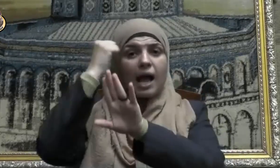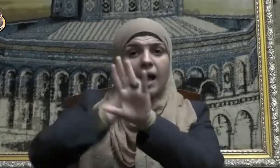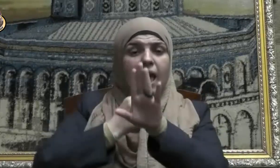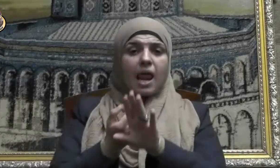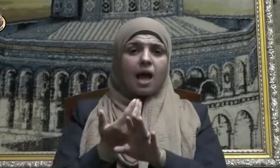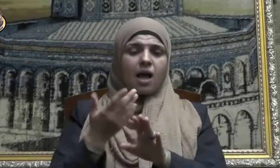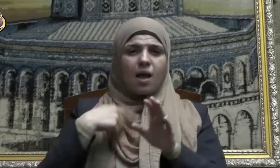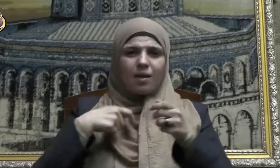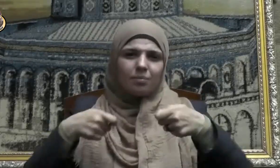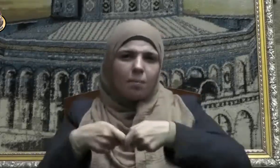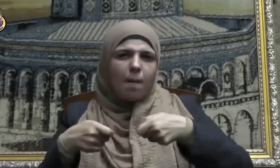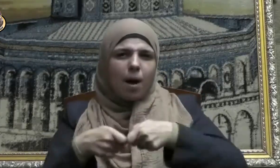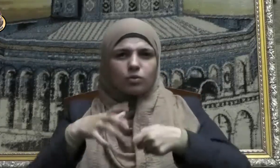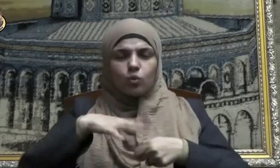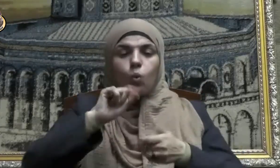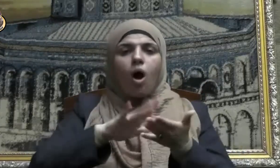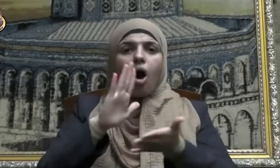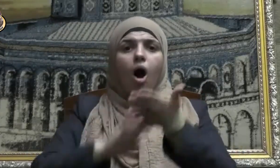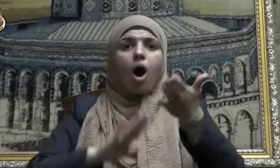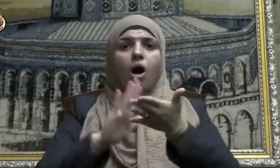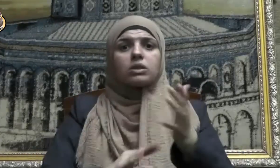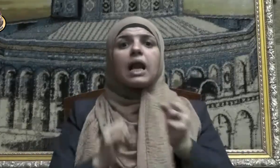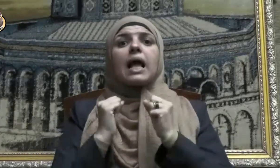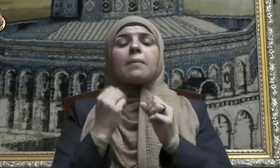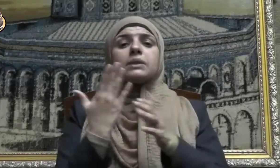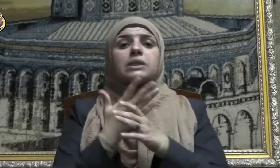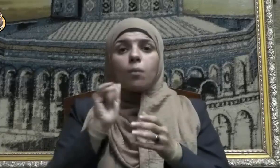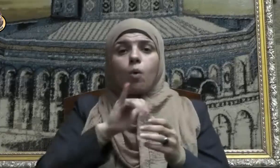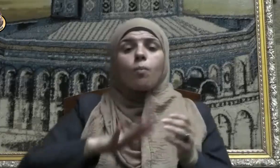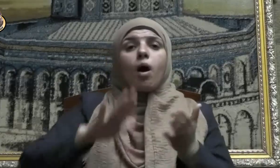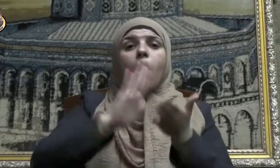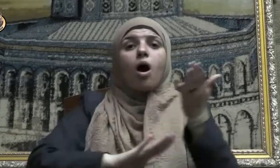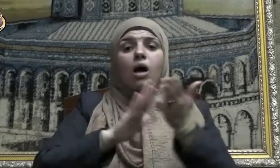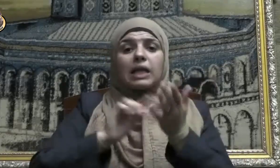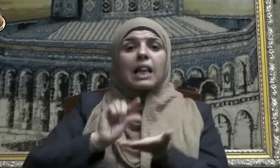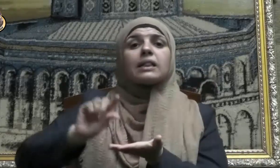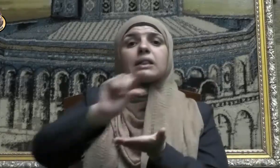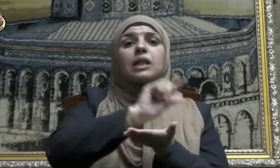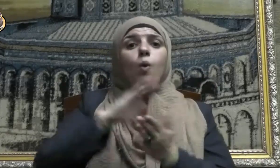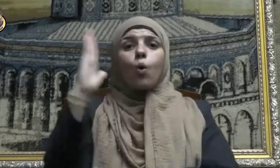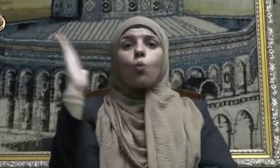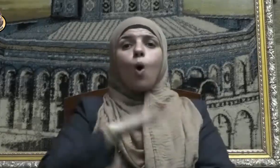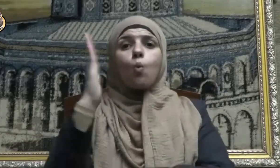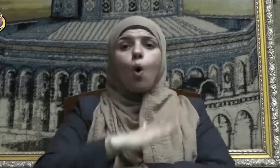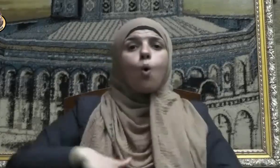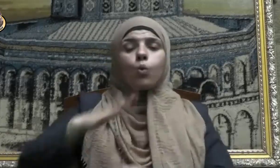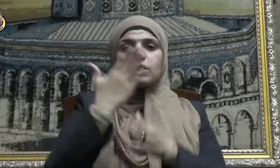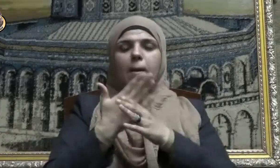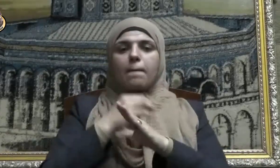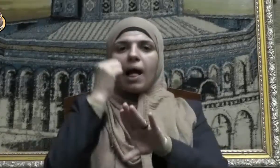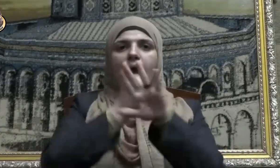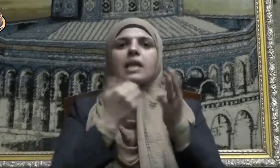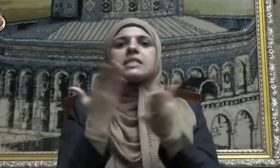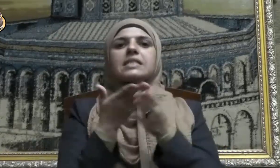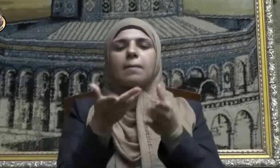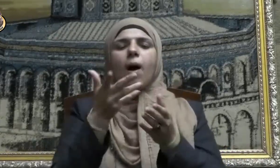هو أخطر ما يهدد كيان الدول ووجودها على مدار التاريخ الذي